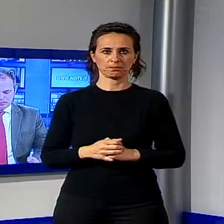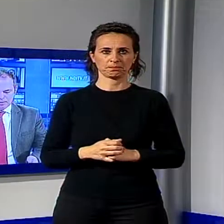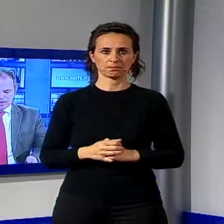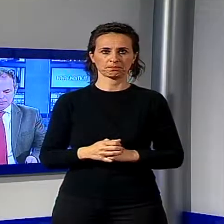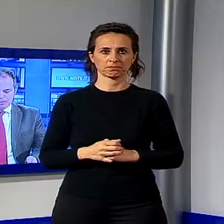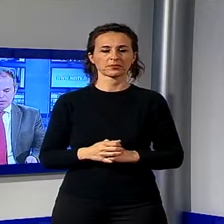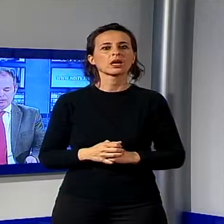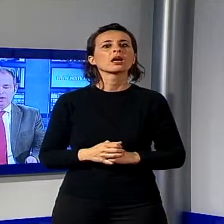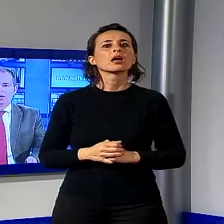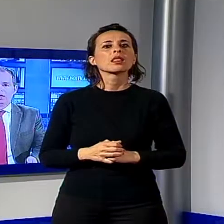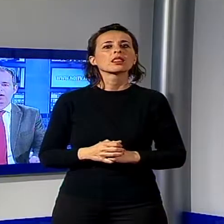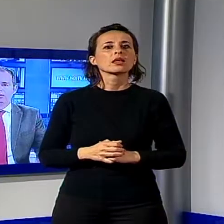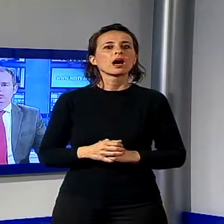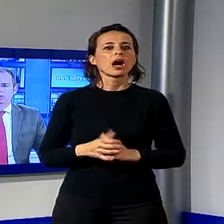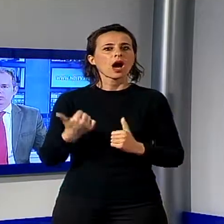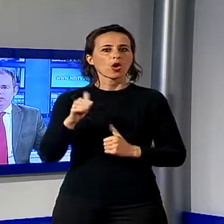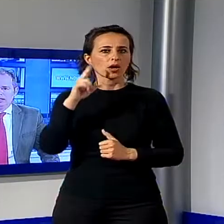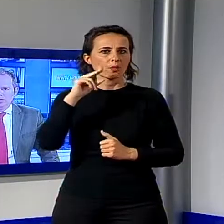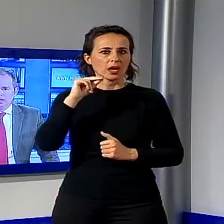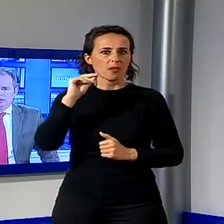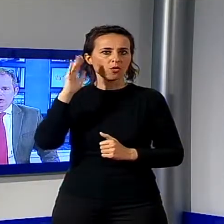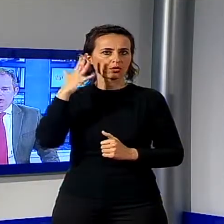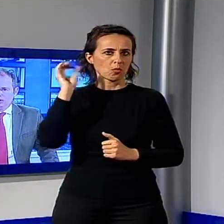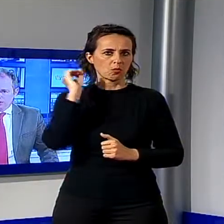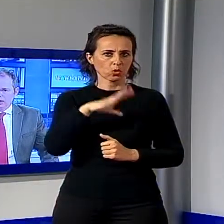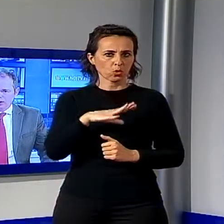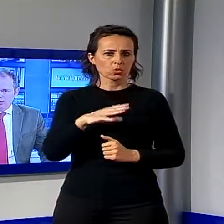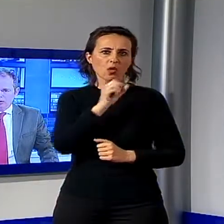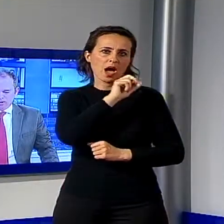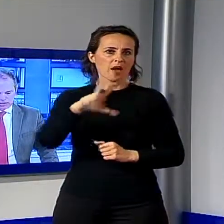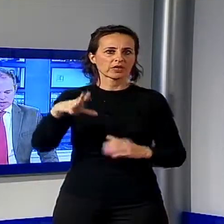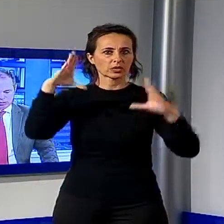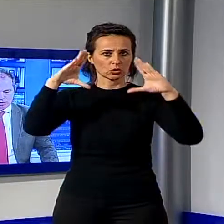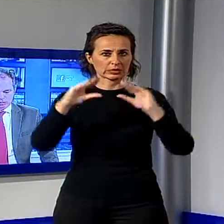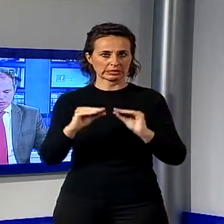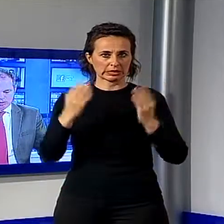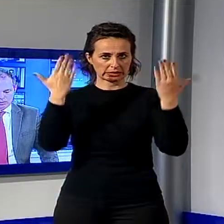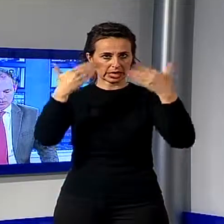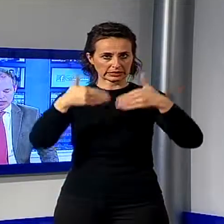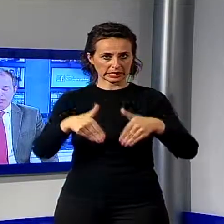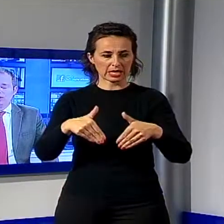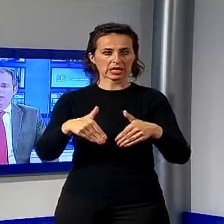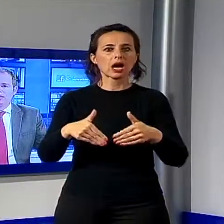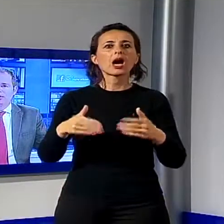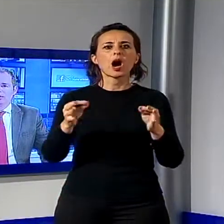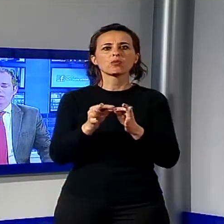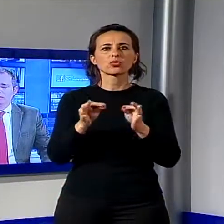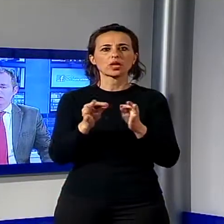maltempo, vi annuncio che questa sera lo speciale TG Noi sarà di nuovo dedicato a questa emergenza con un'intervista